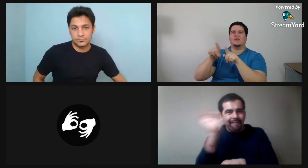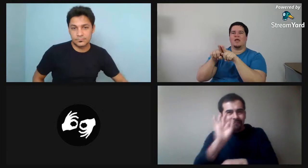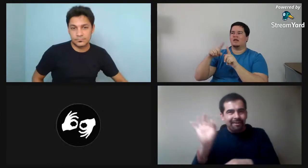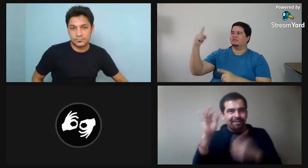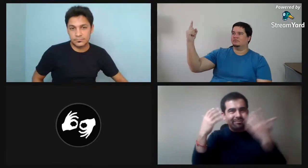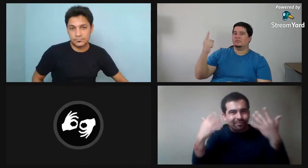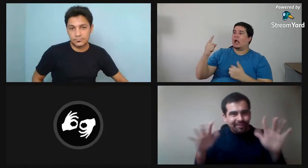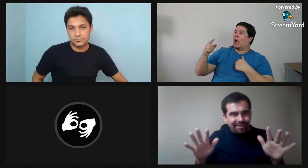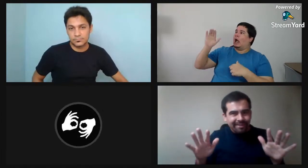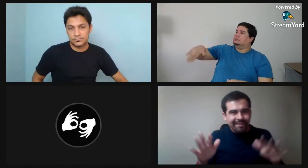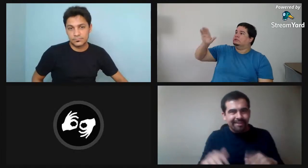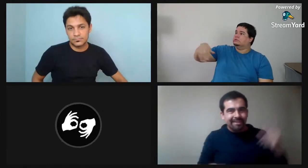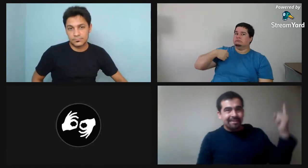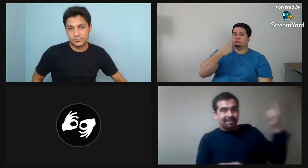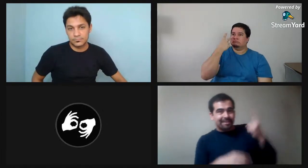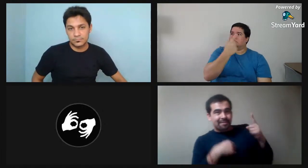cosas de la televisión, me parece.